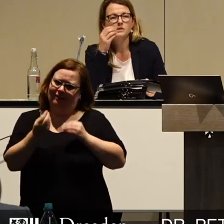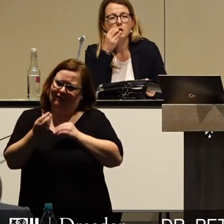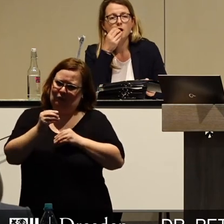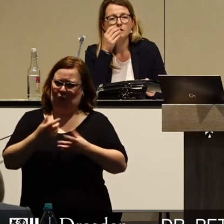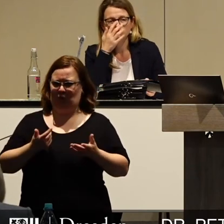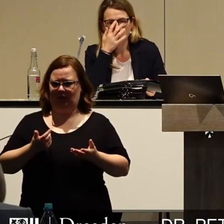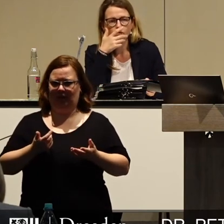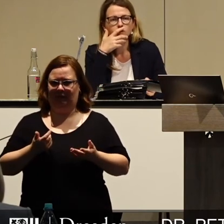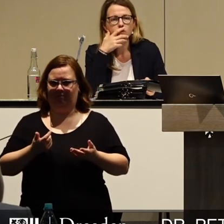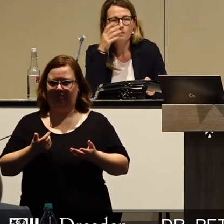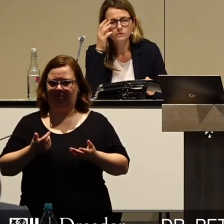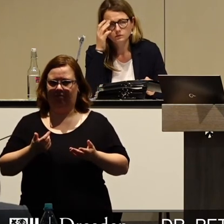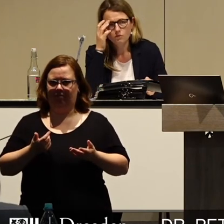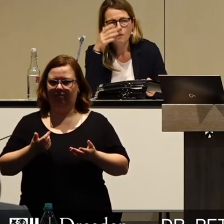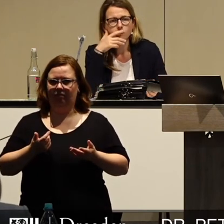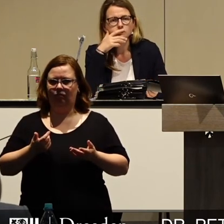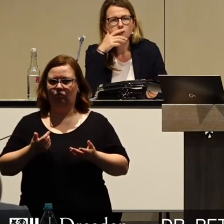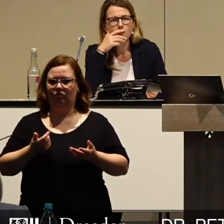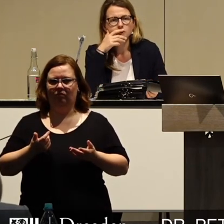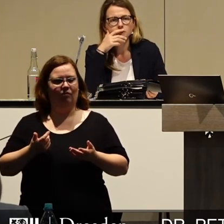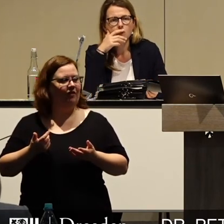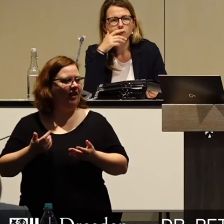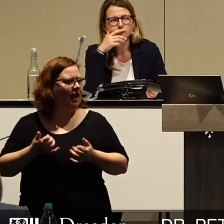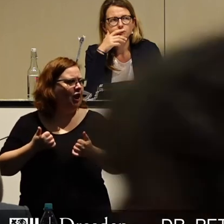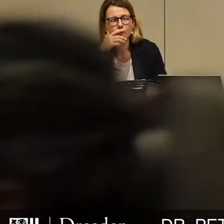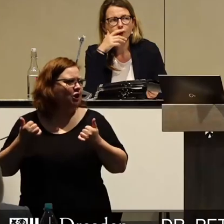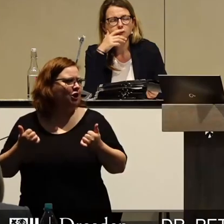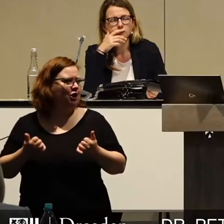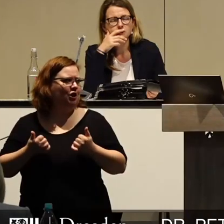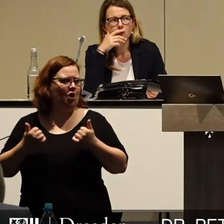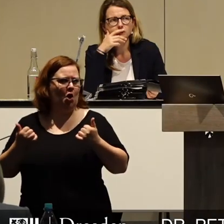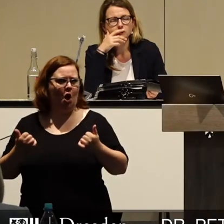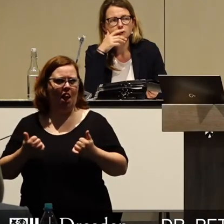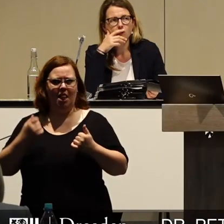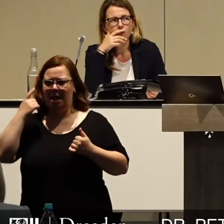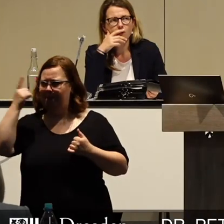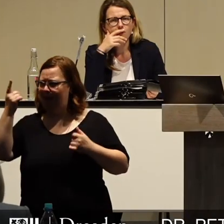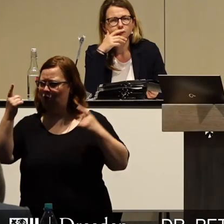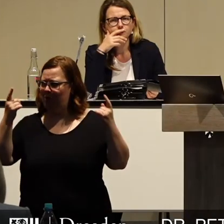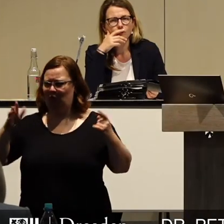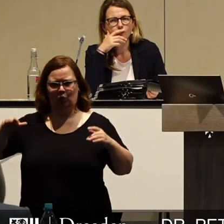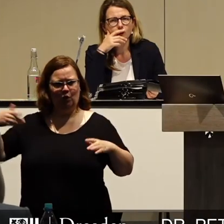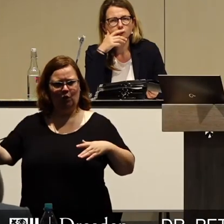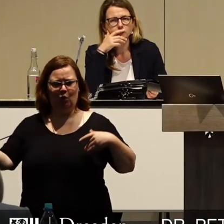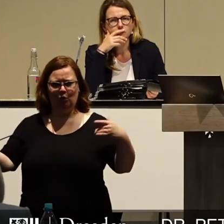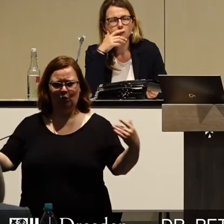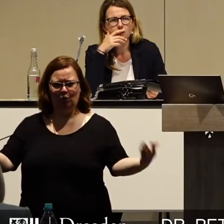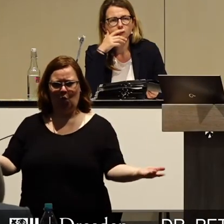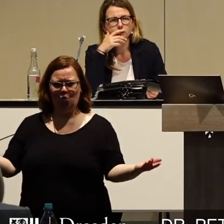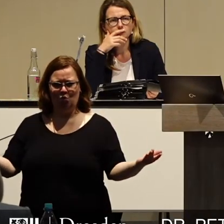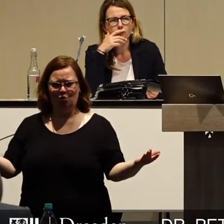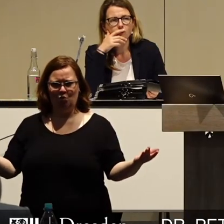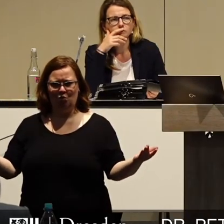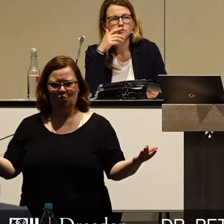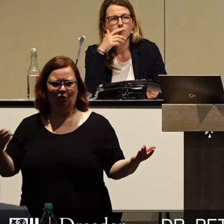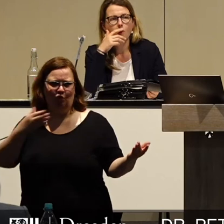es ist ja toll zu hören, wie vielfältig die Meinungen sind und es ist